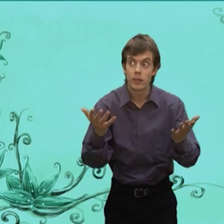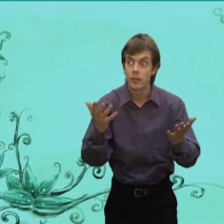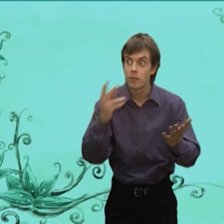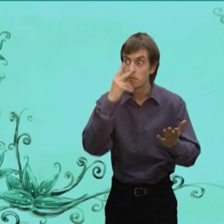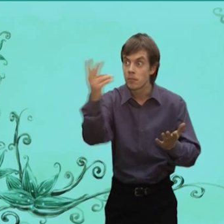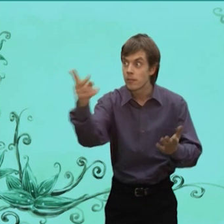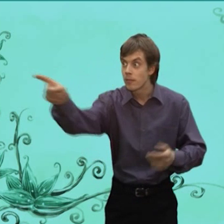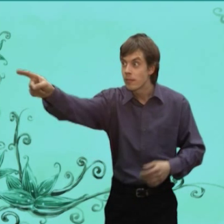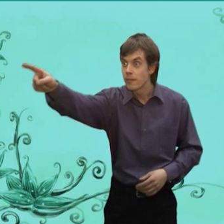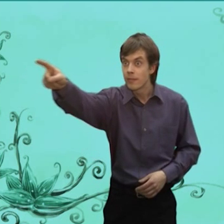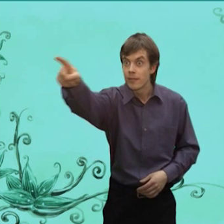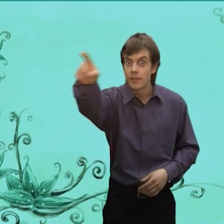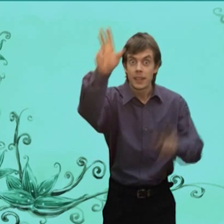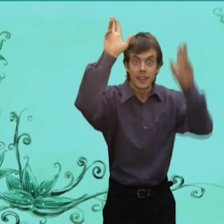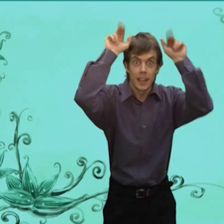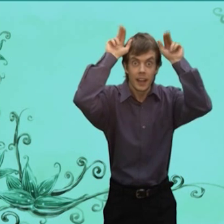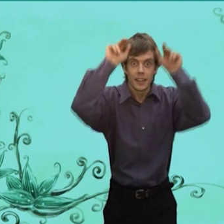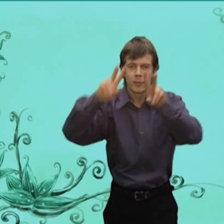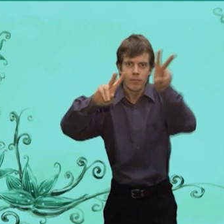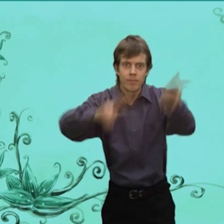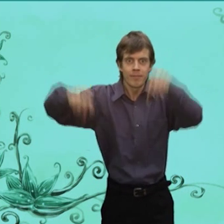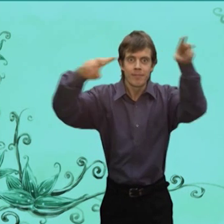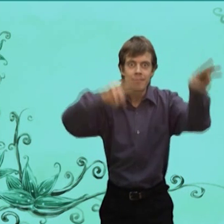Откуда Не возьмись Заяц Бежит